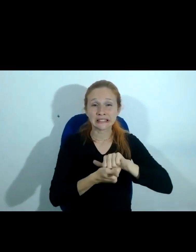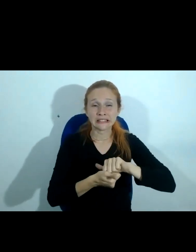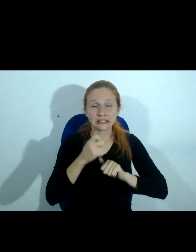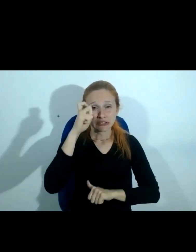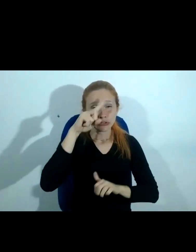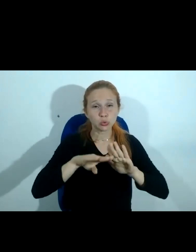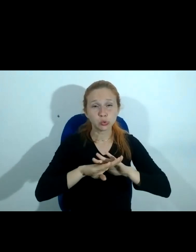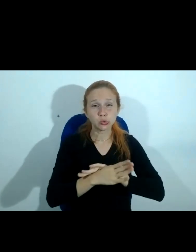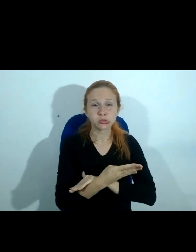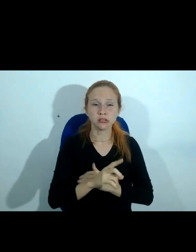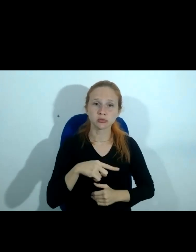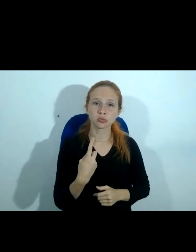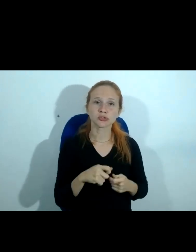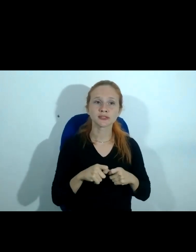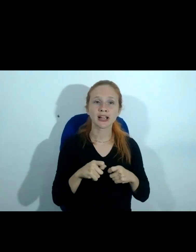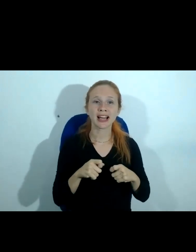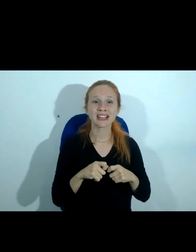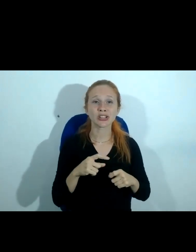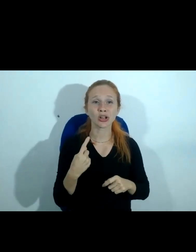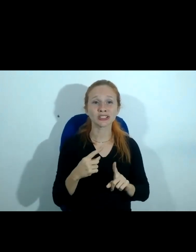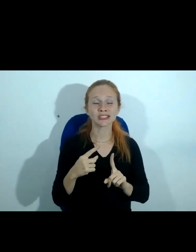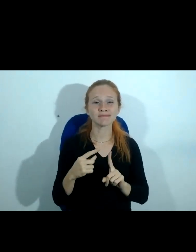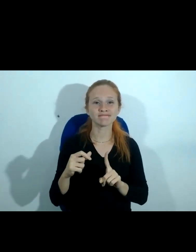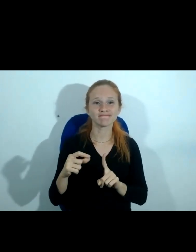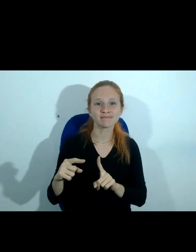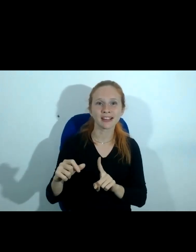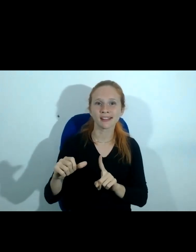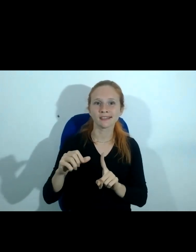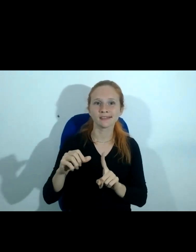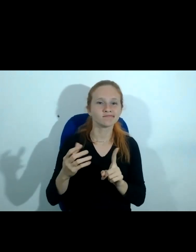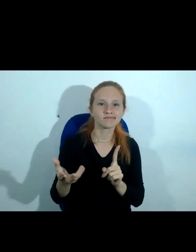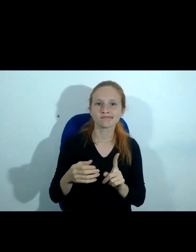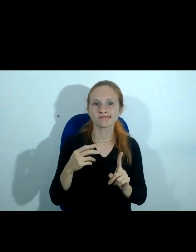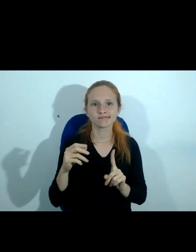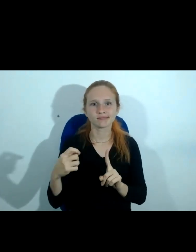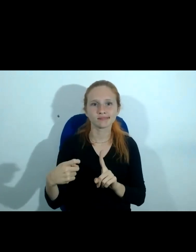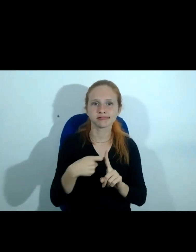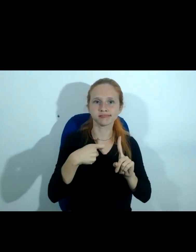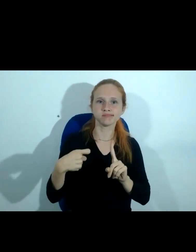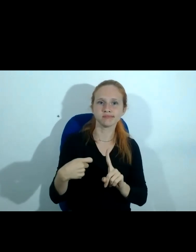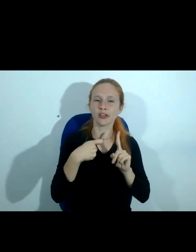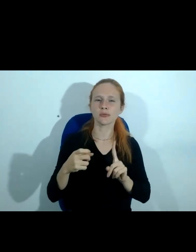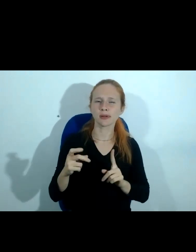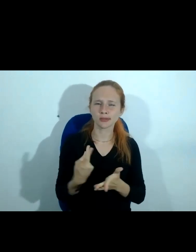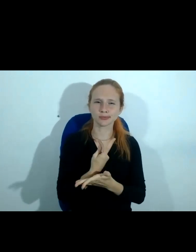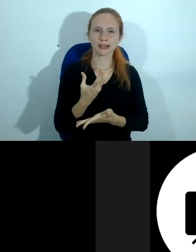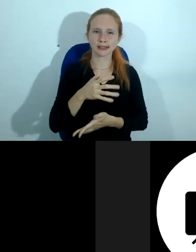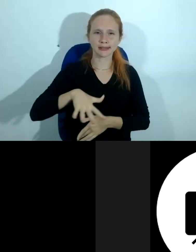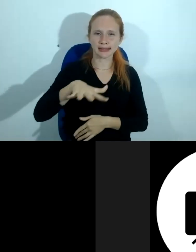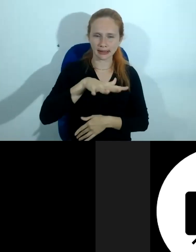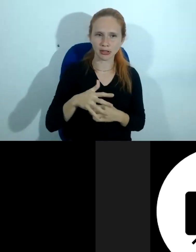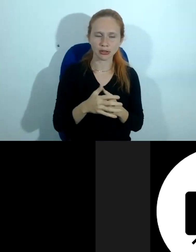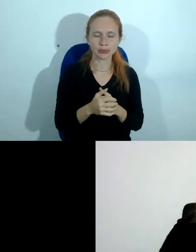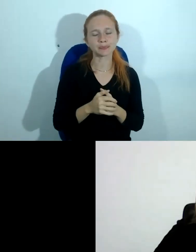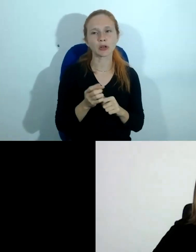digital acaba nos tornando vítimas desses crimes que acontecem nesse ambiente o